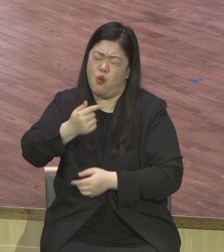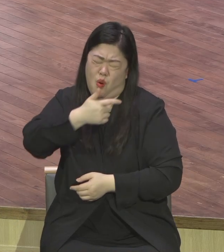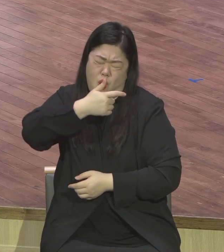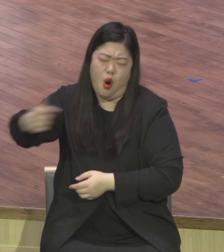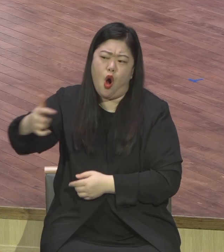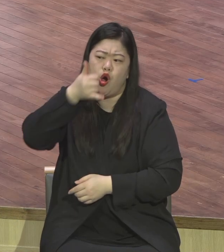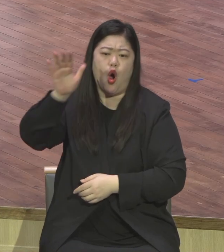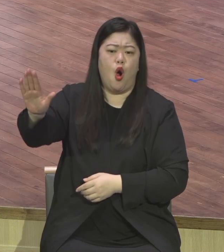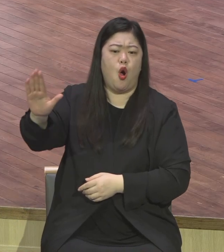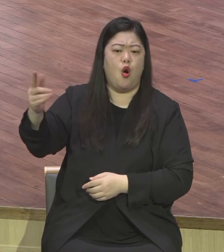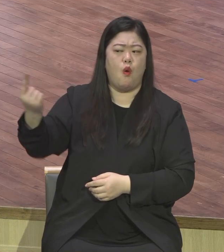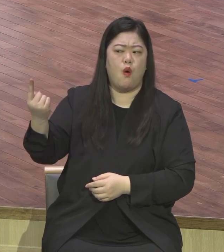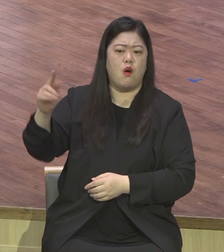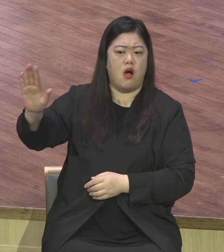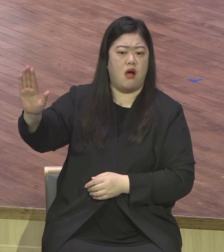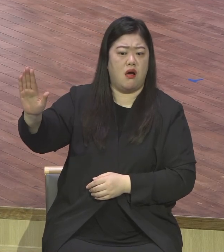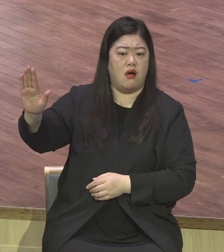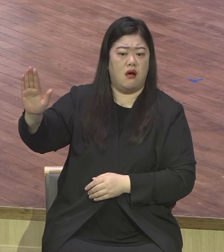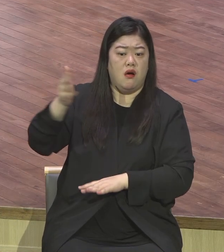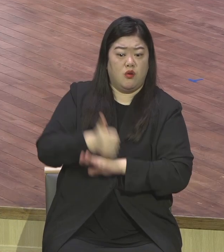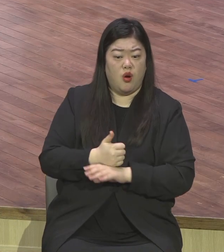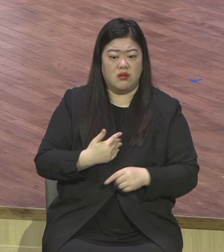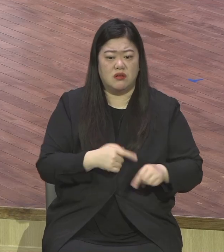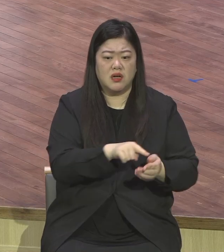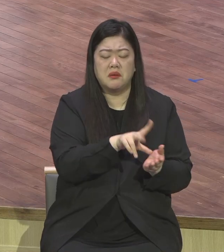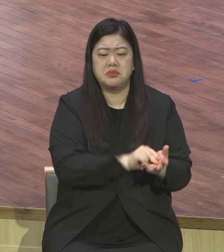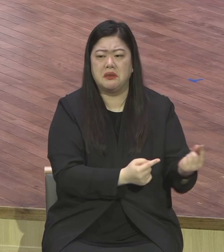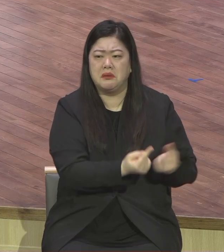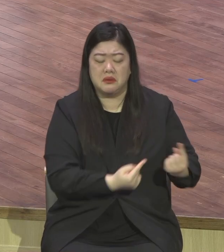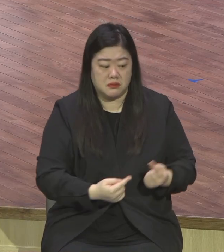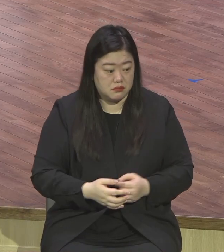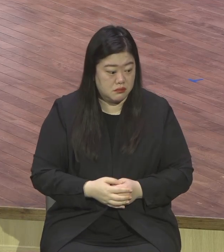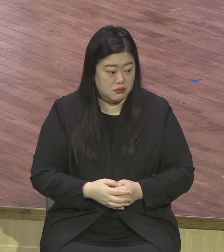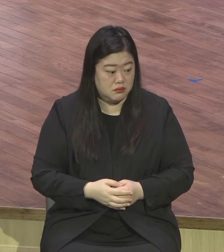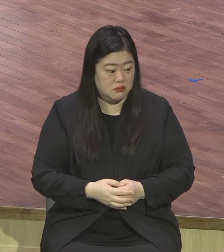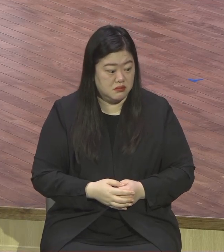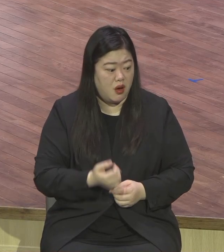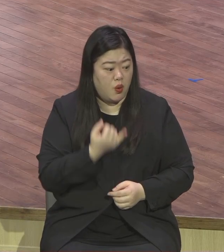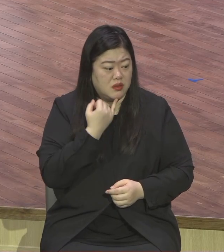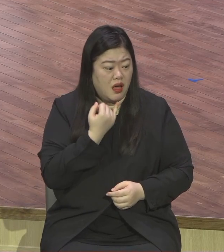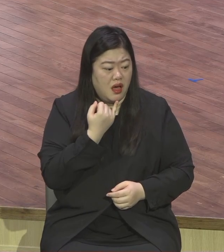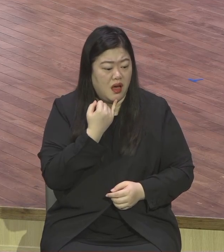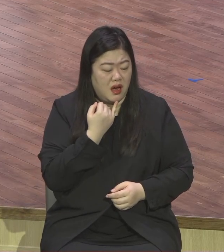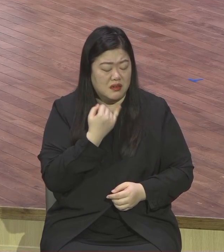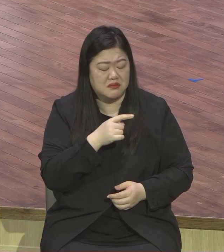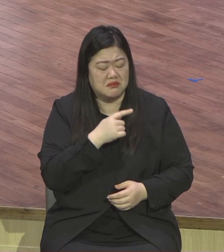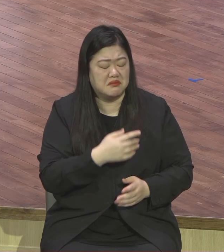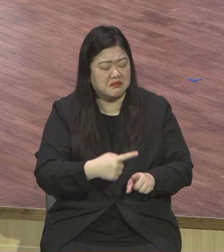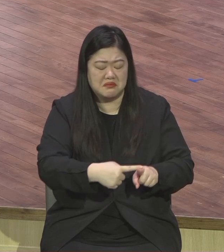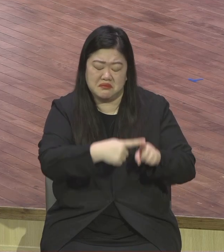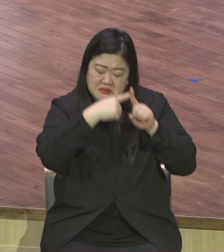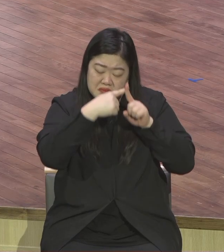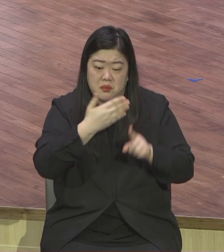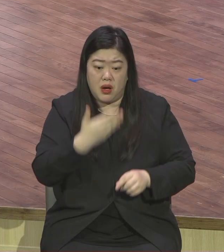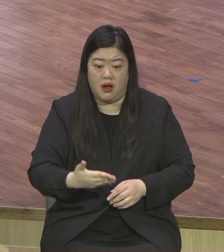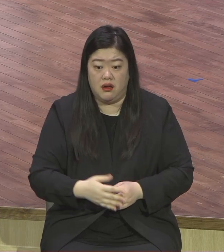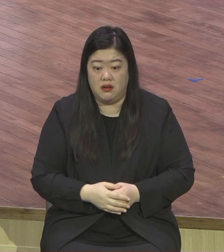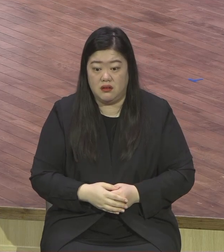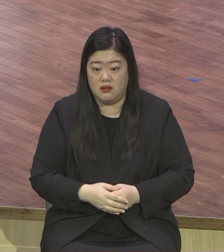지금 현장에는 그리스도가 아닌 다른 것에 구원이 있는 줄을 착각하고 속고 있는 영혼들이